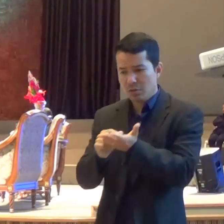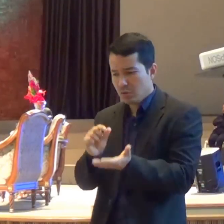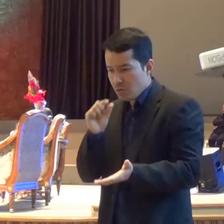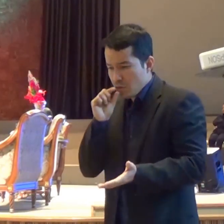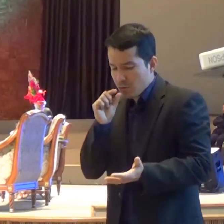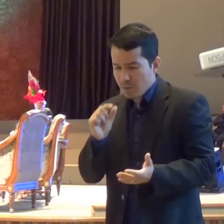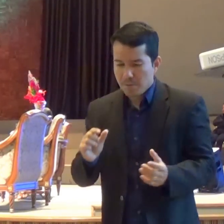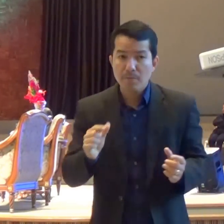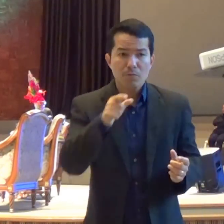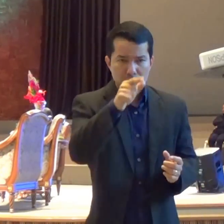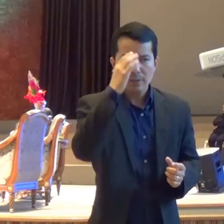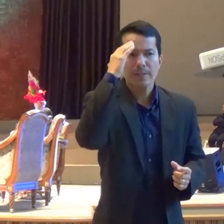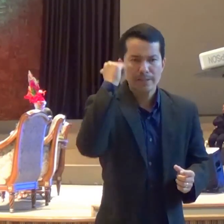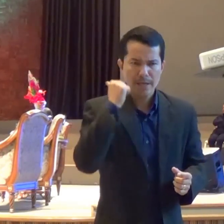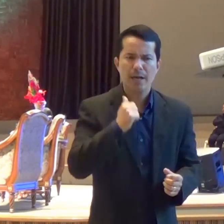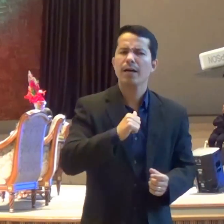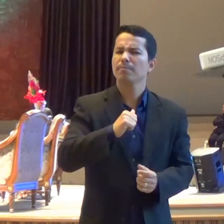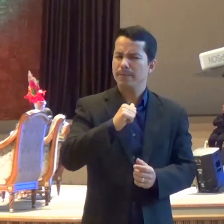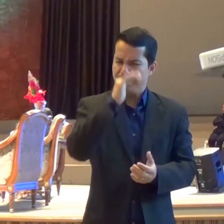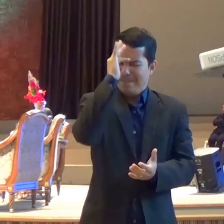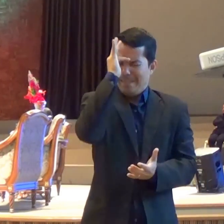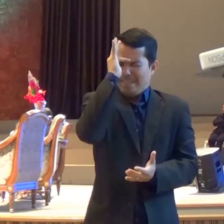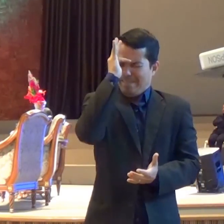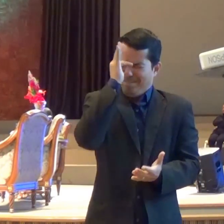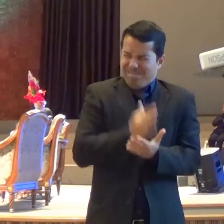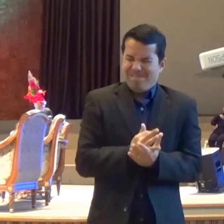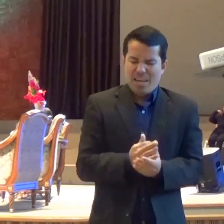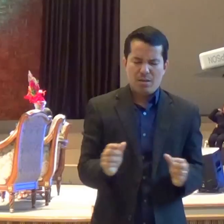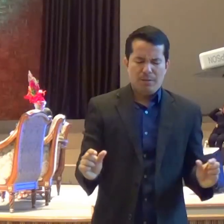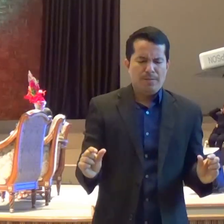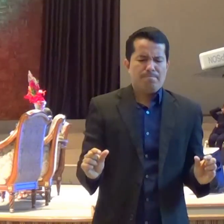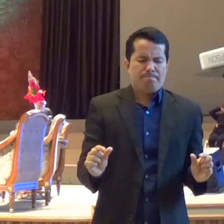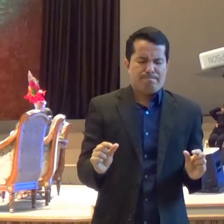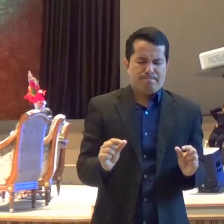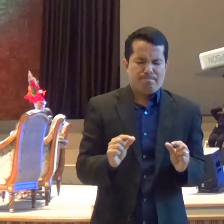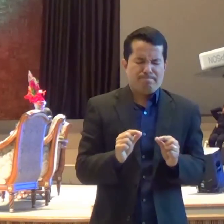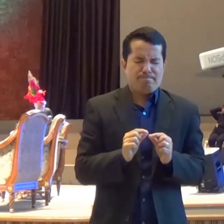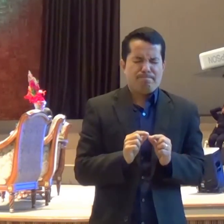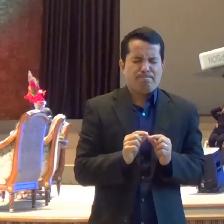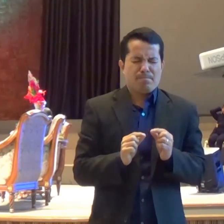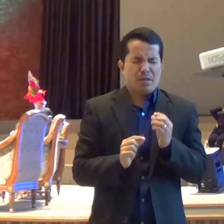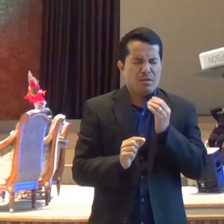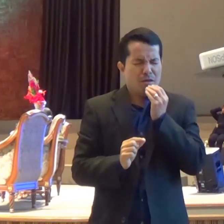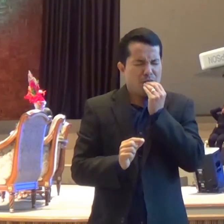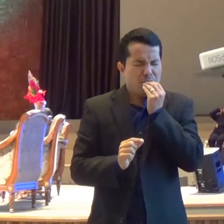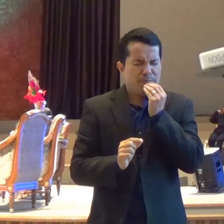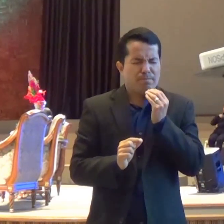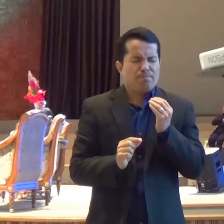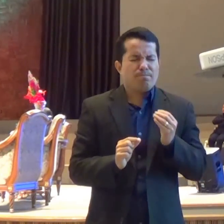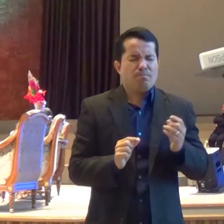Reconhecendo O amor de Deus E adorando O meu Senhor Sem fé Isso não tem sentido